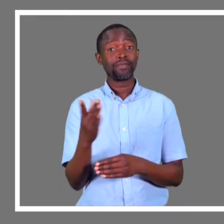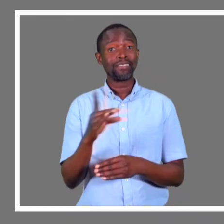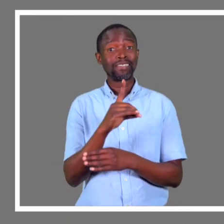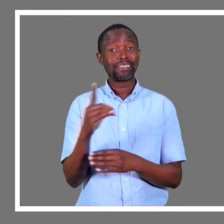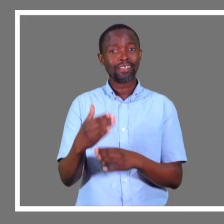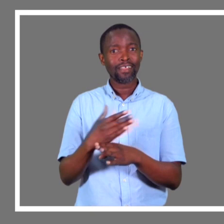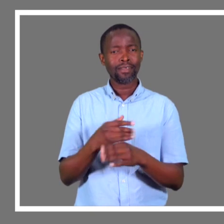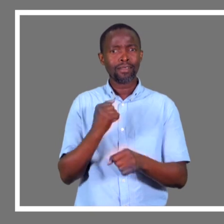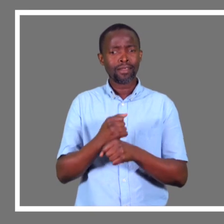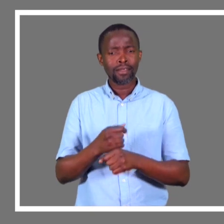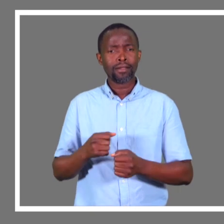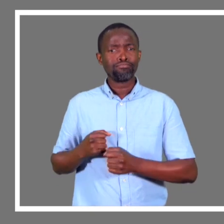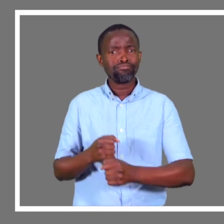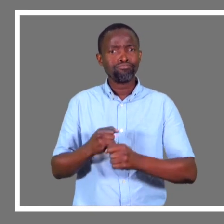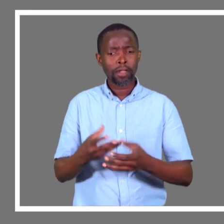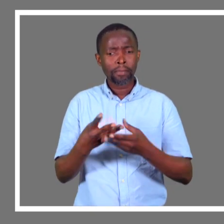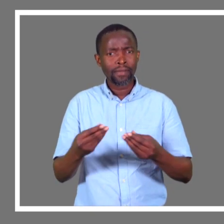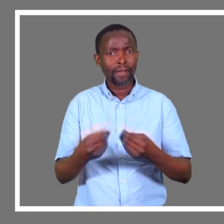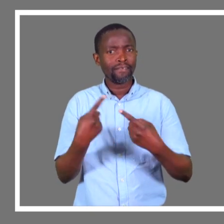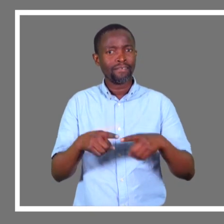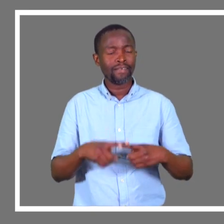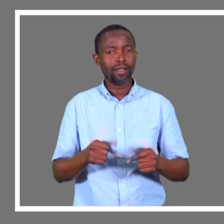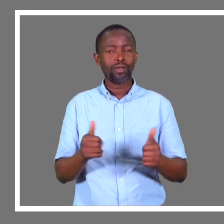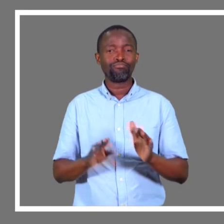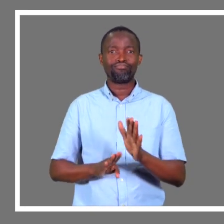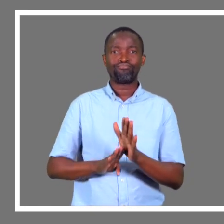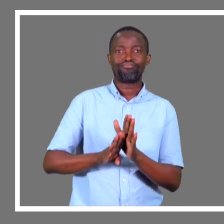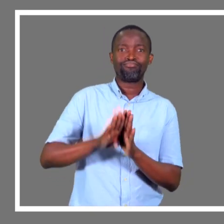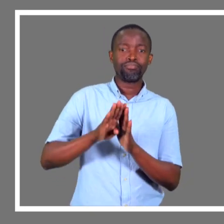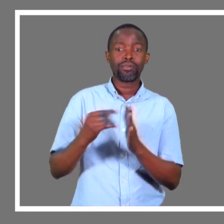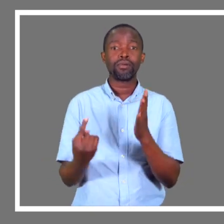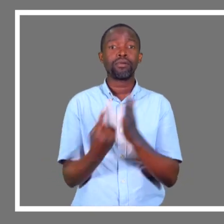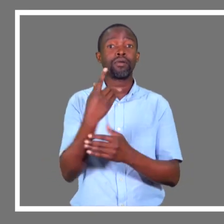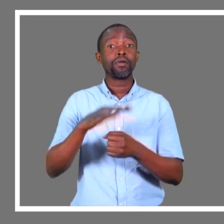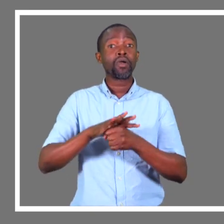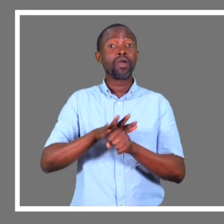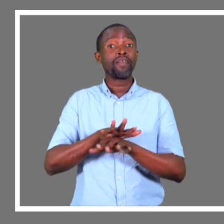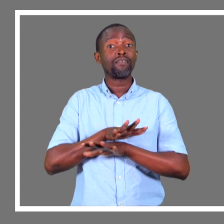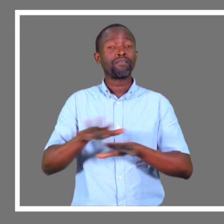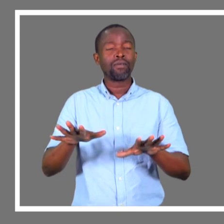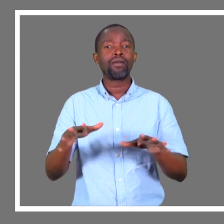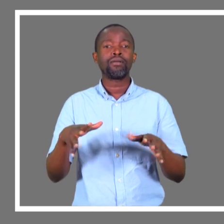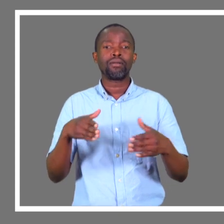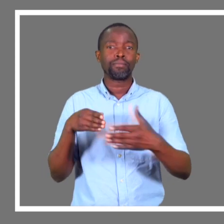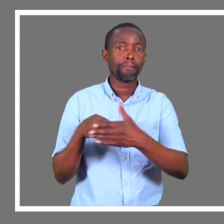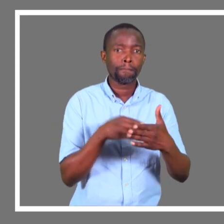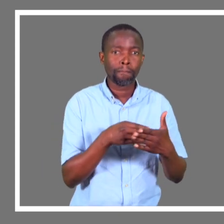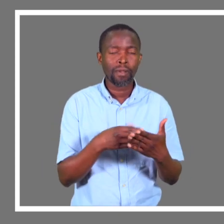Com a pandemia da Covid-19, o trabalho baixou de rendimento, uma vez que o preço da matéria-prima